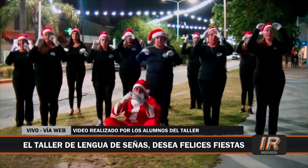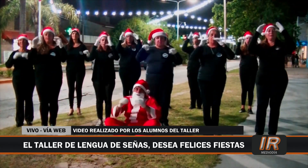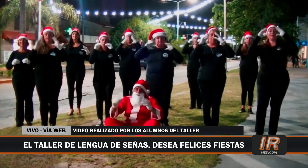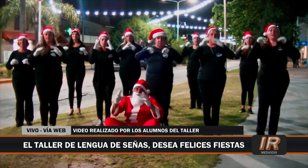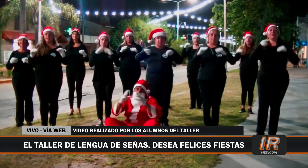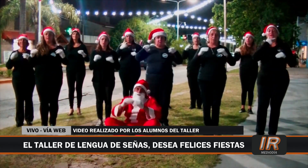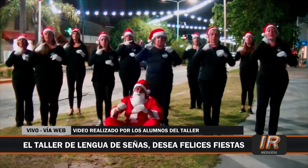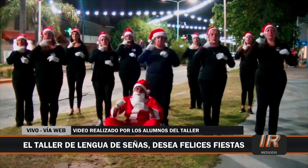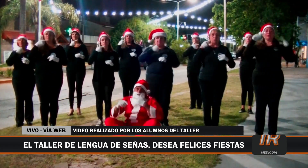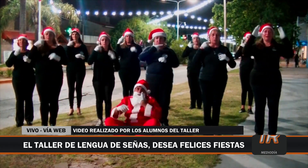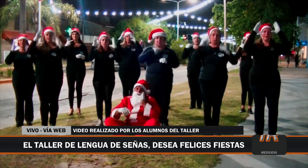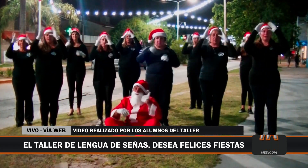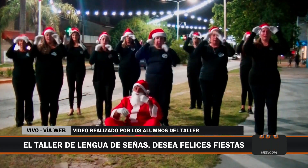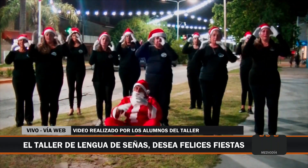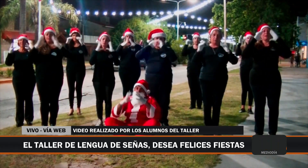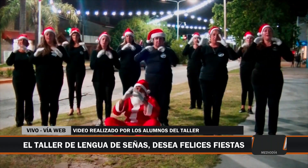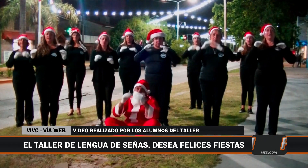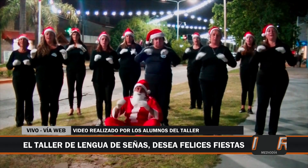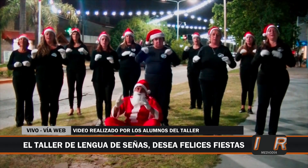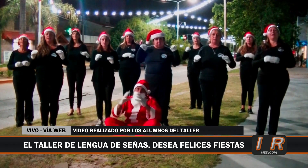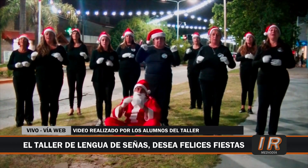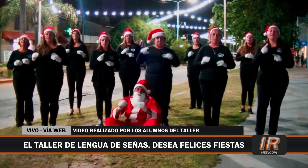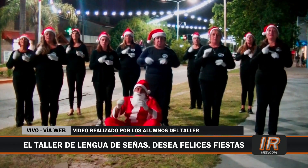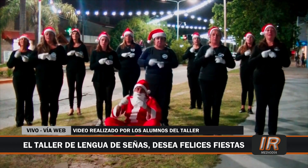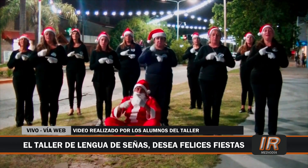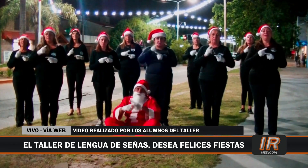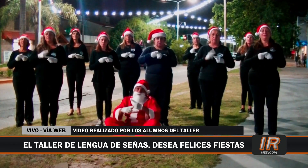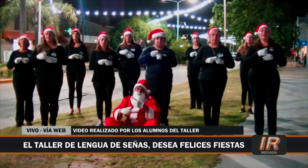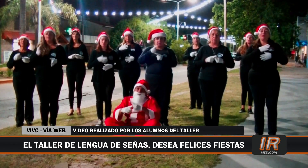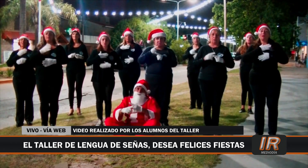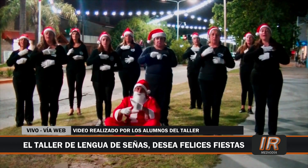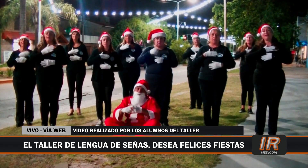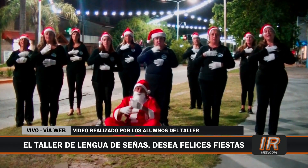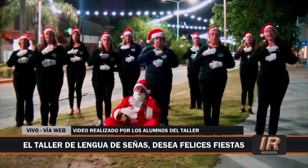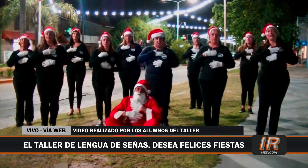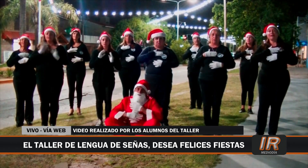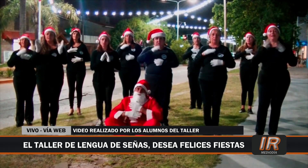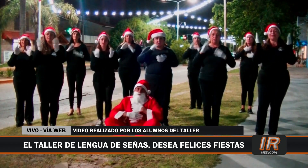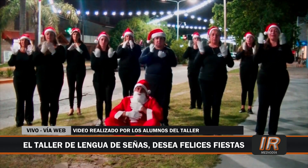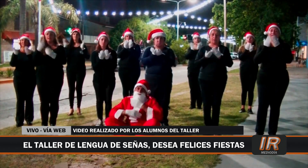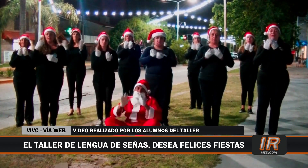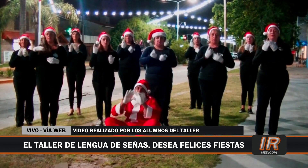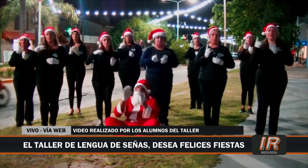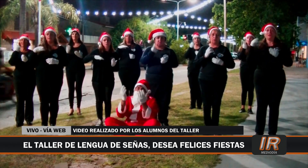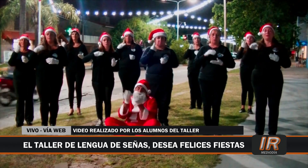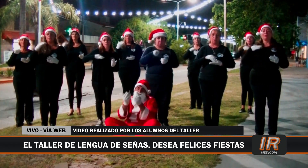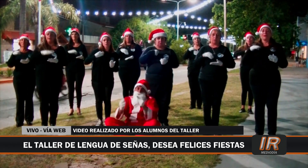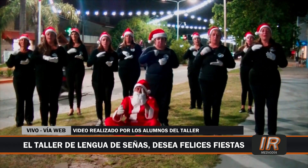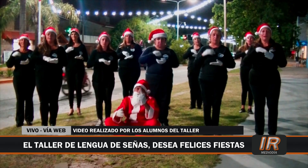hicimos esto como pudimos. El que está disfrazado de Papá Noel es Marcelo, que es una persona sorda, que muchos lo conocen de